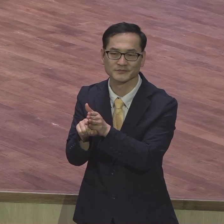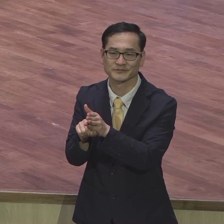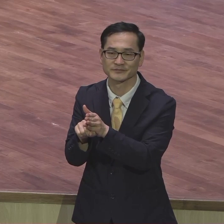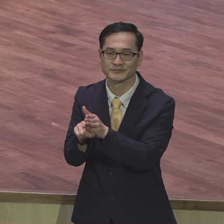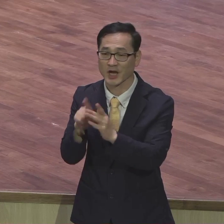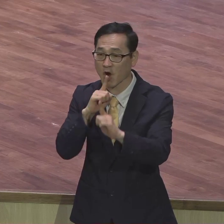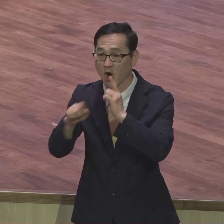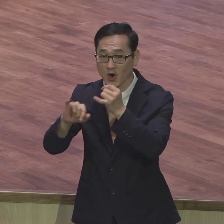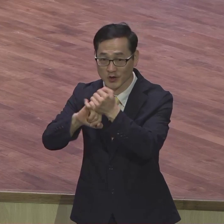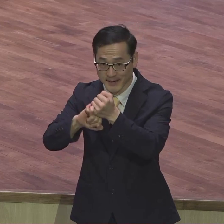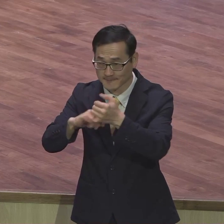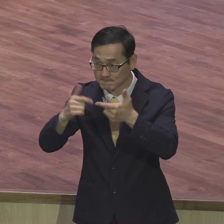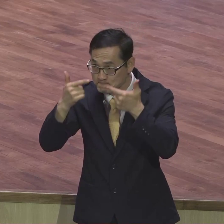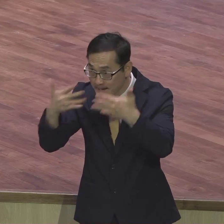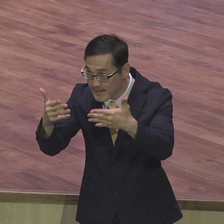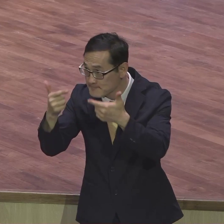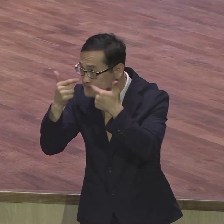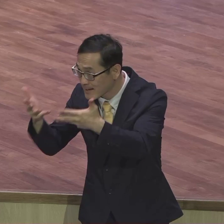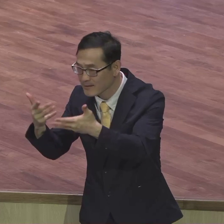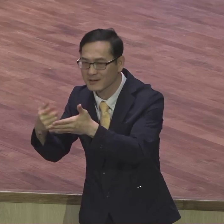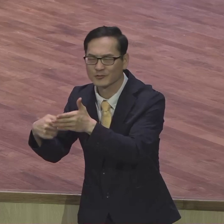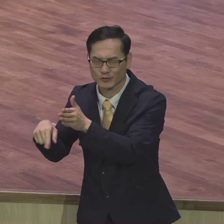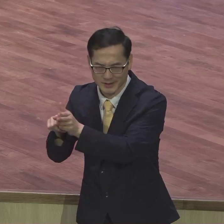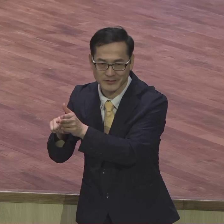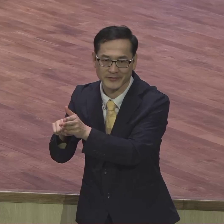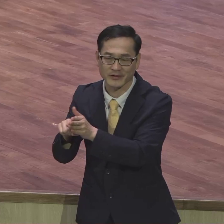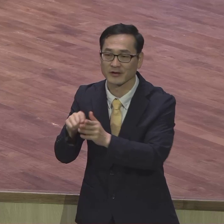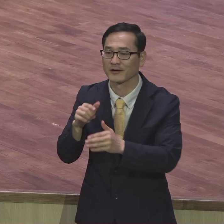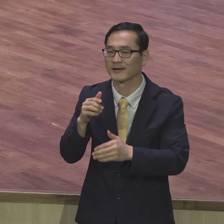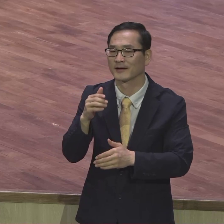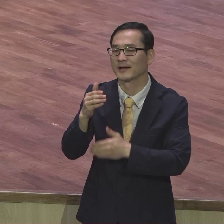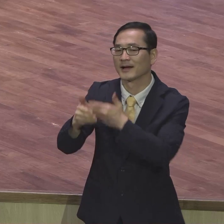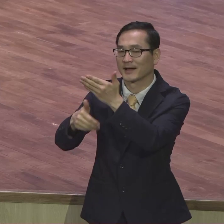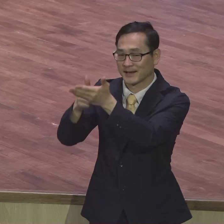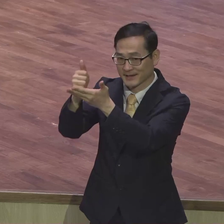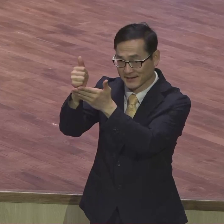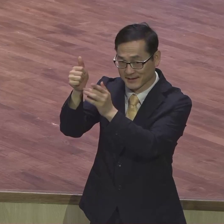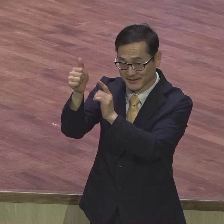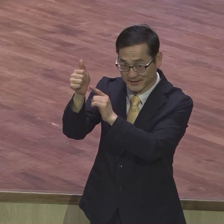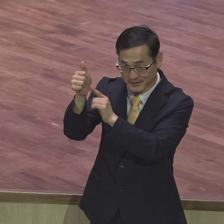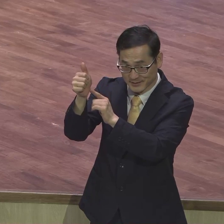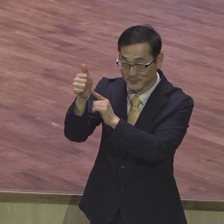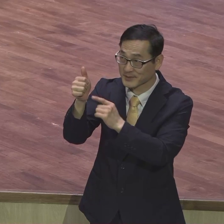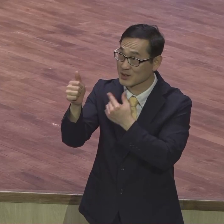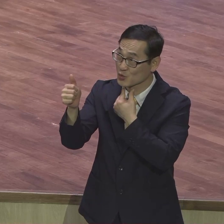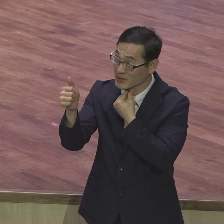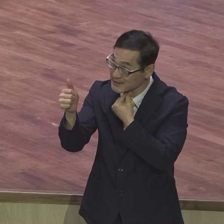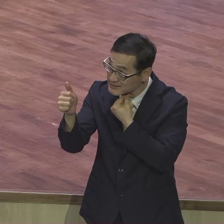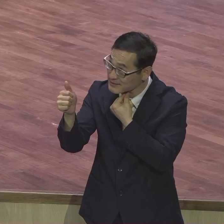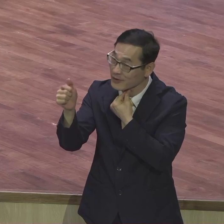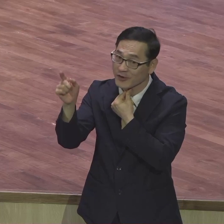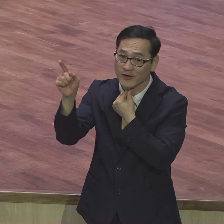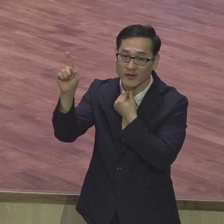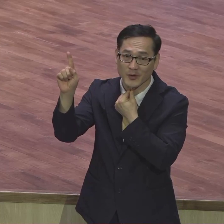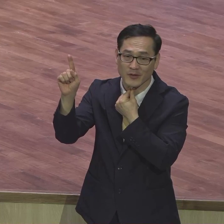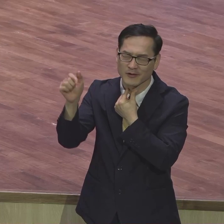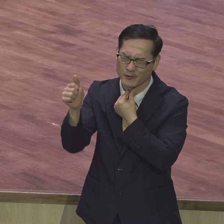확인되는 그 일에 우리 하나님의 소원 하나밖에 없어요 영혼